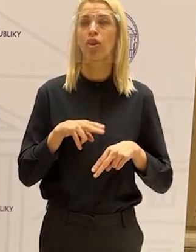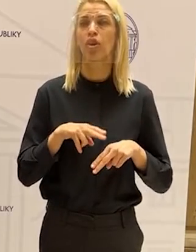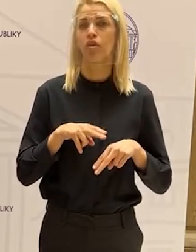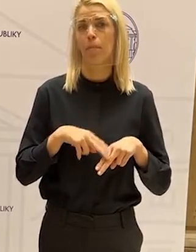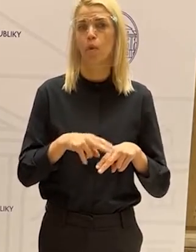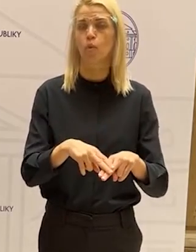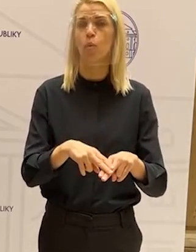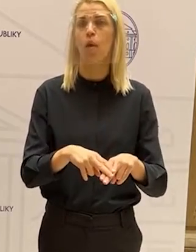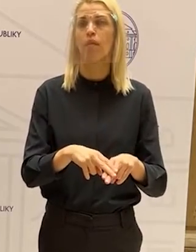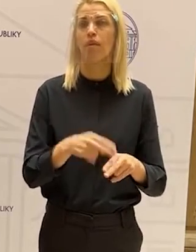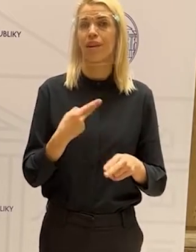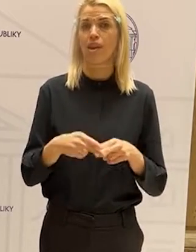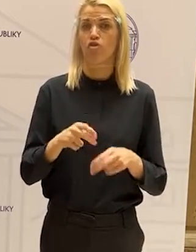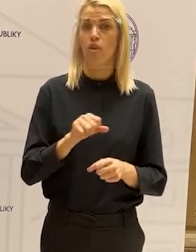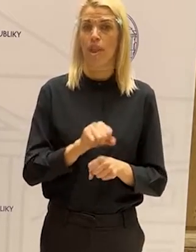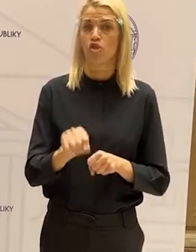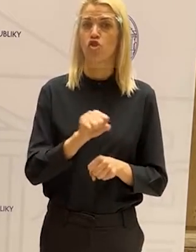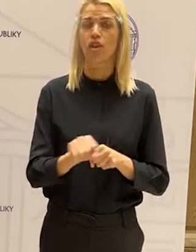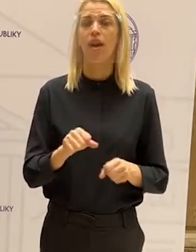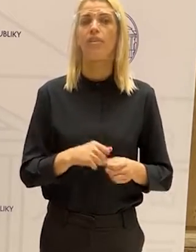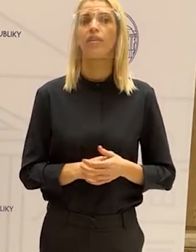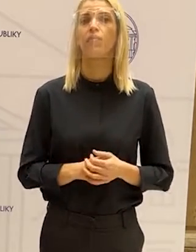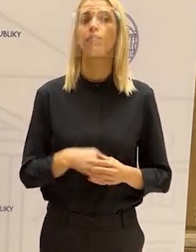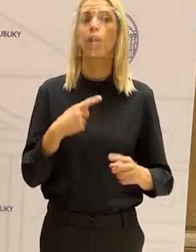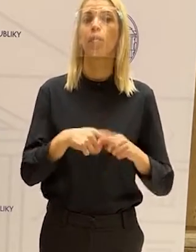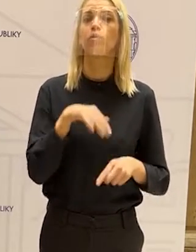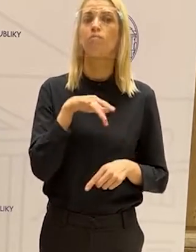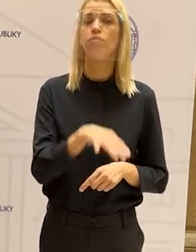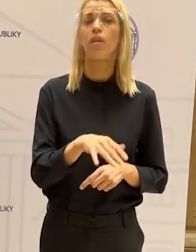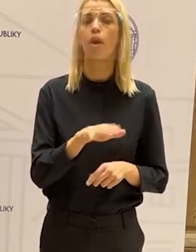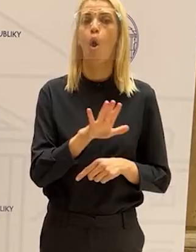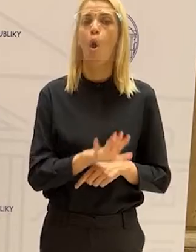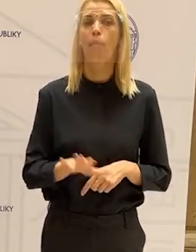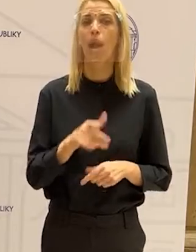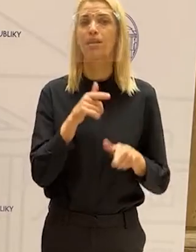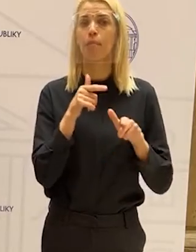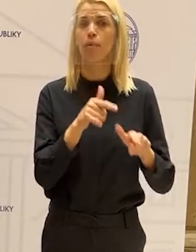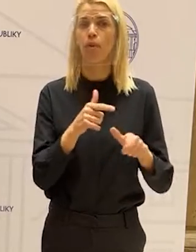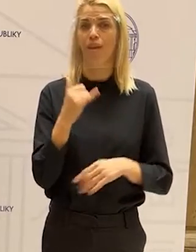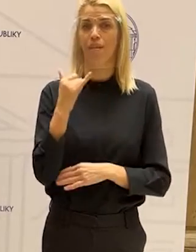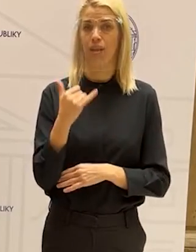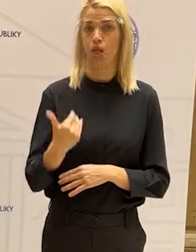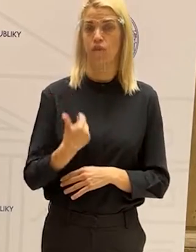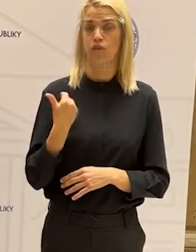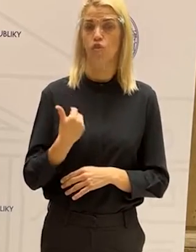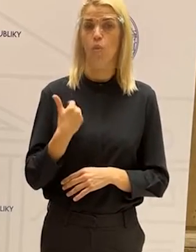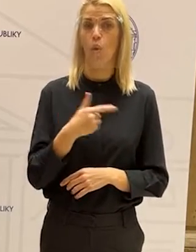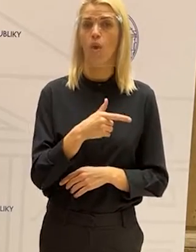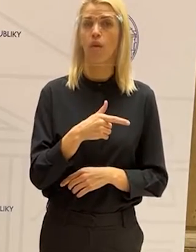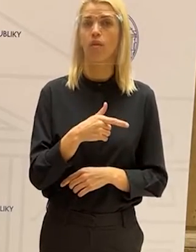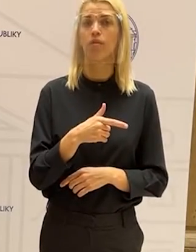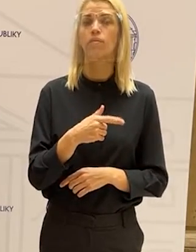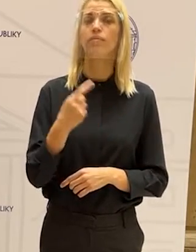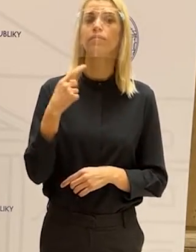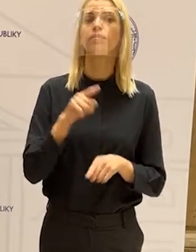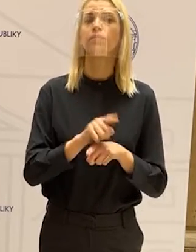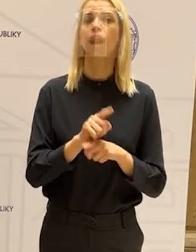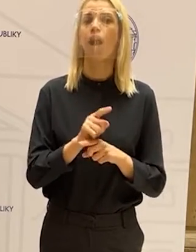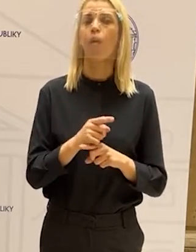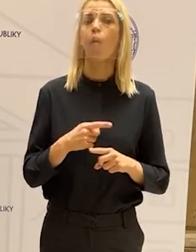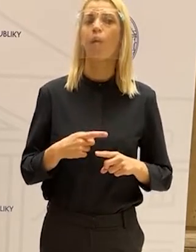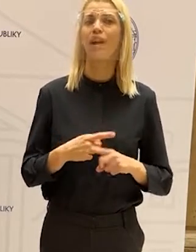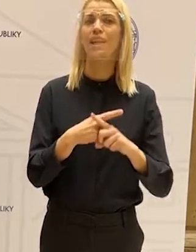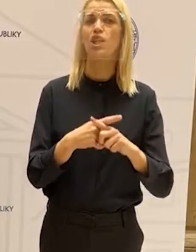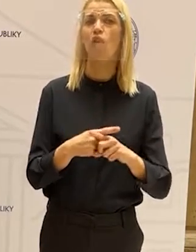šikany. Ďalej obsahuje oblast alebo podporu pre riaditeľov škvou a to predovšetkým v takom krízovom